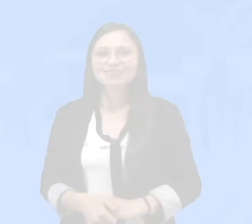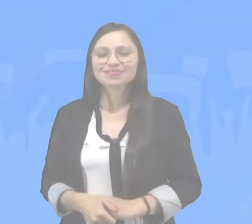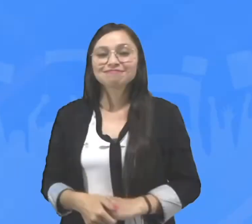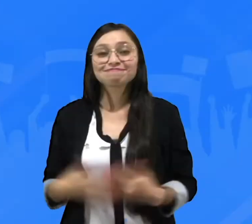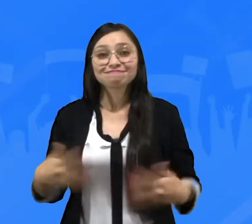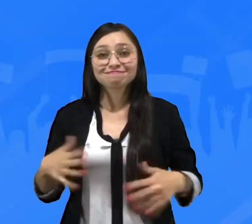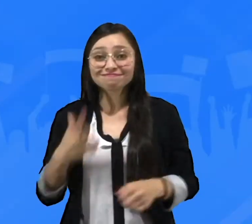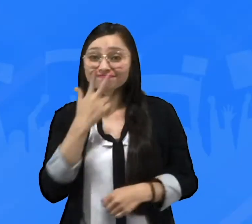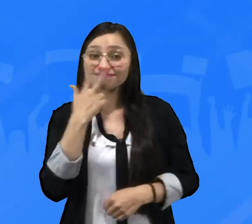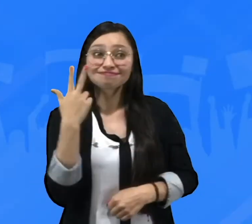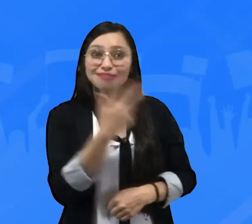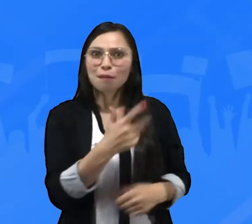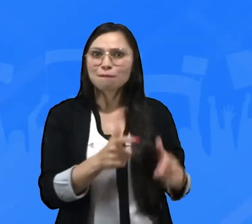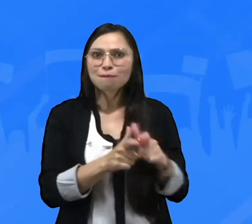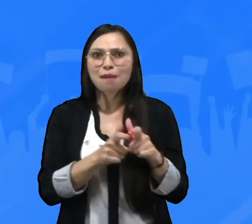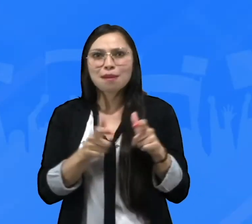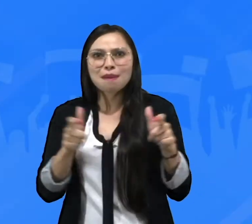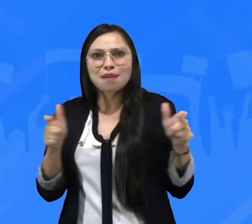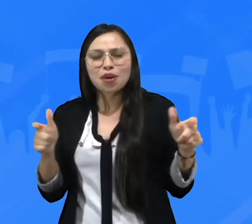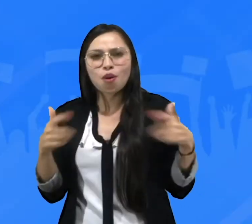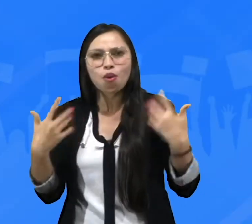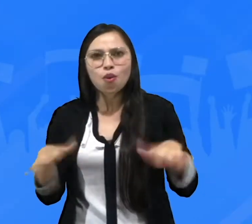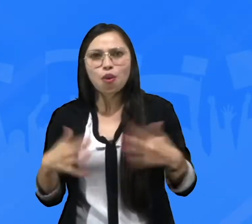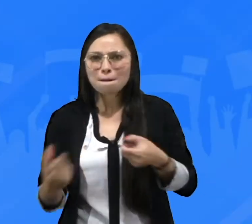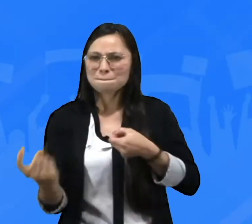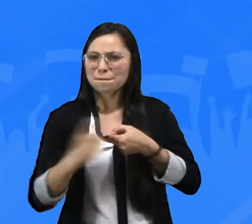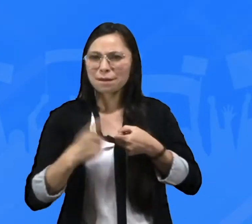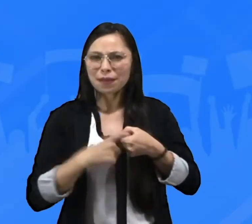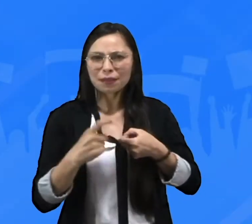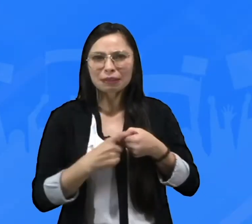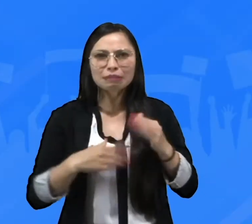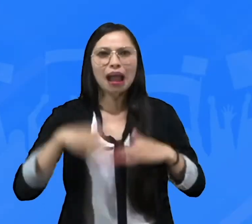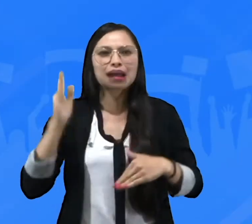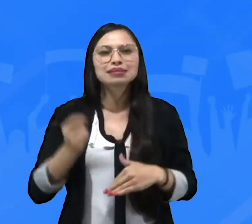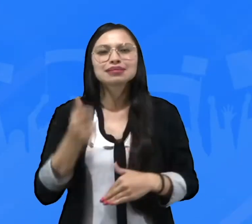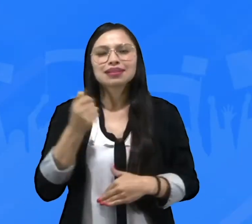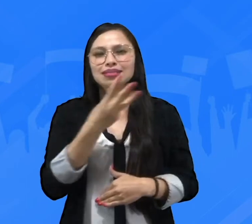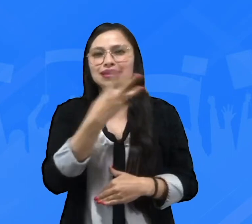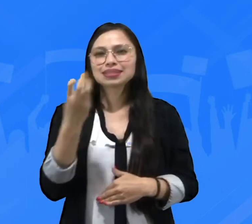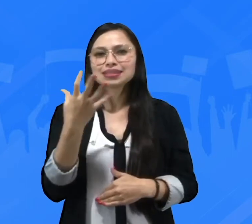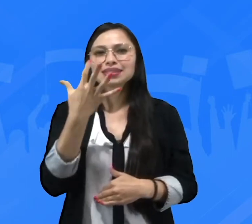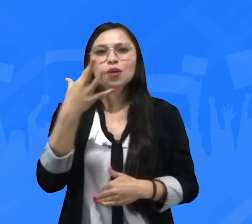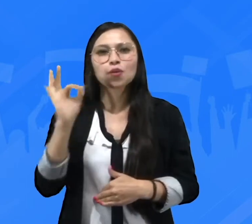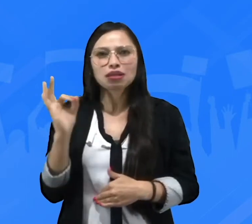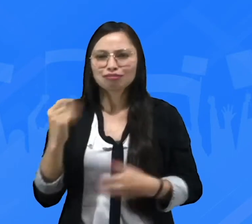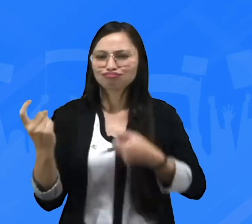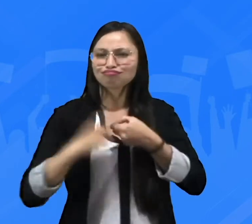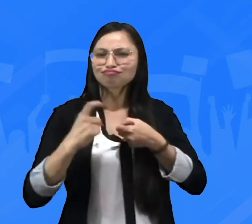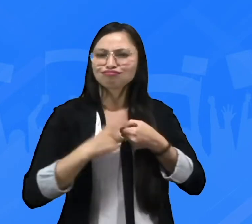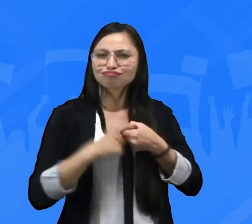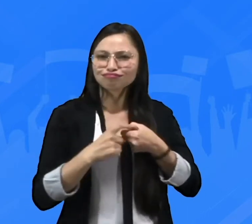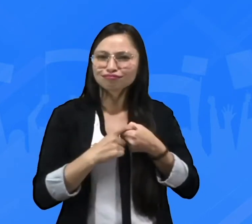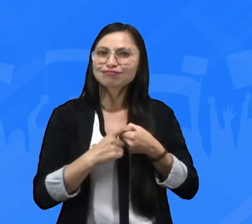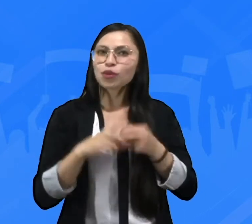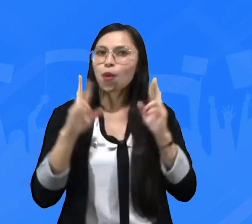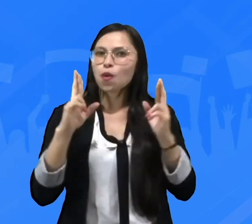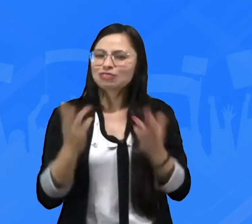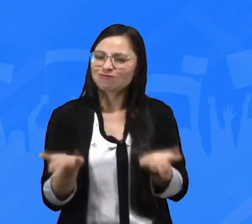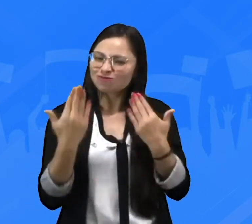¿Ven? Muchas personas se han registrado. Son casi 350 personas. Queremos ser